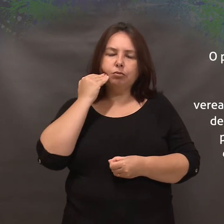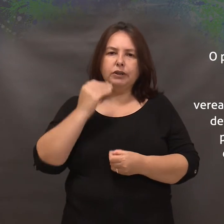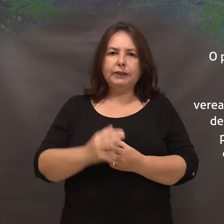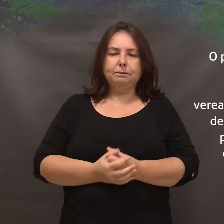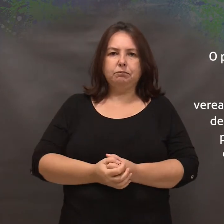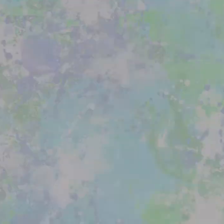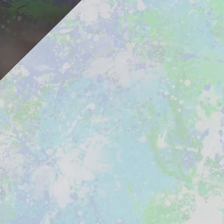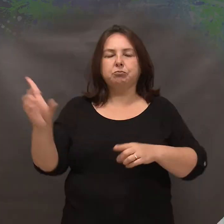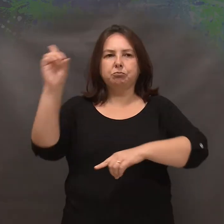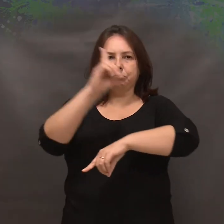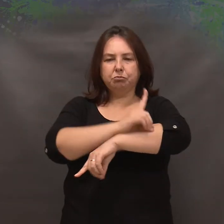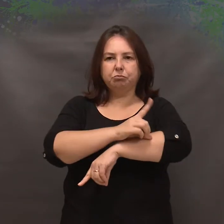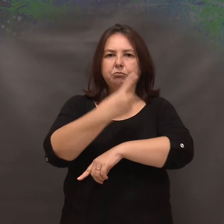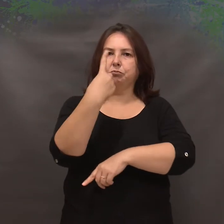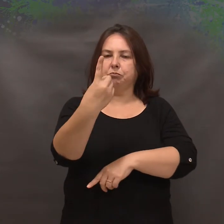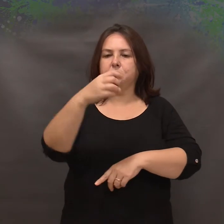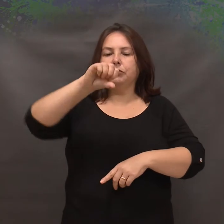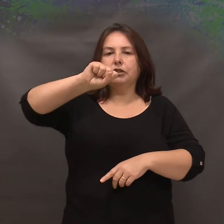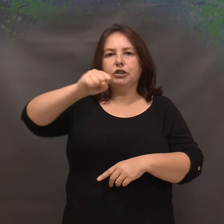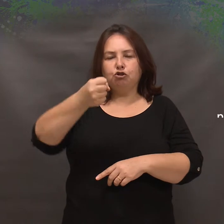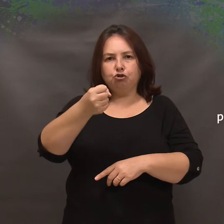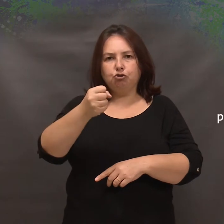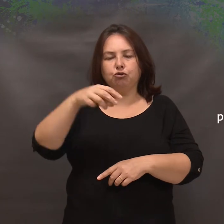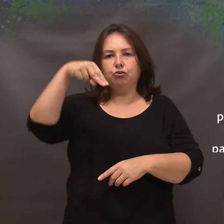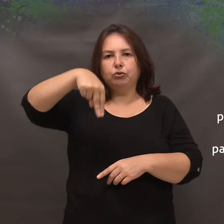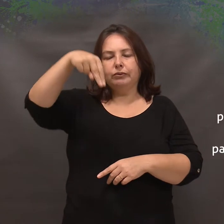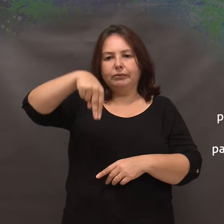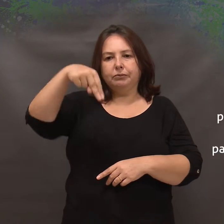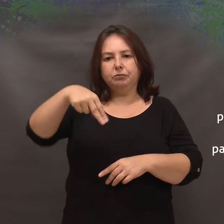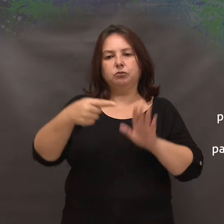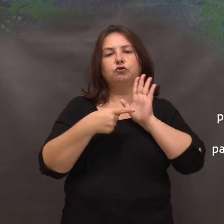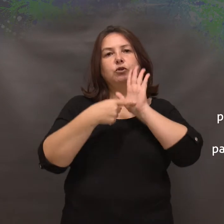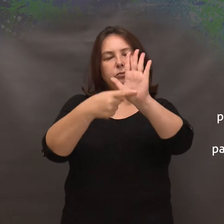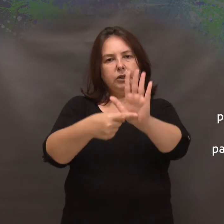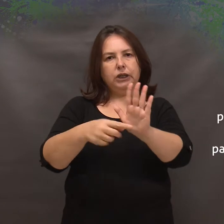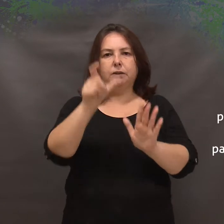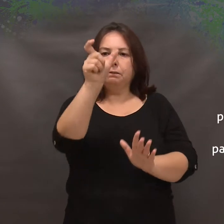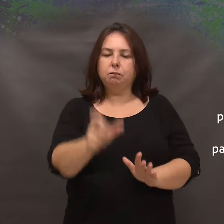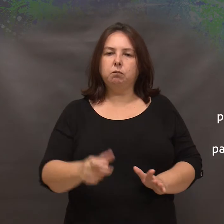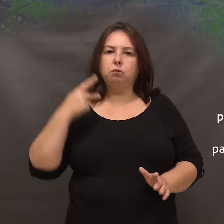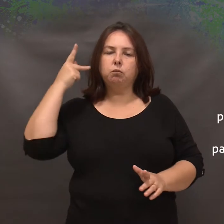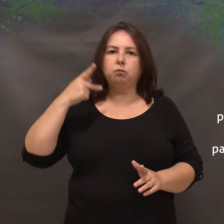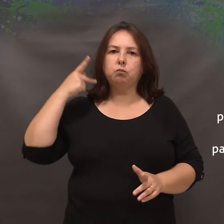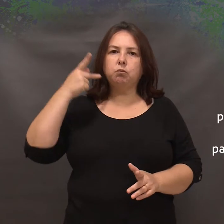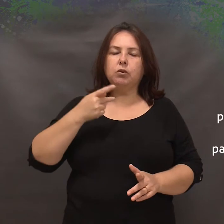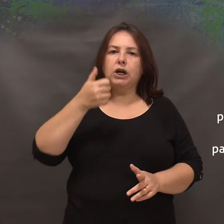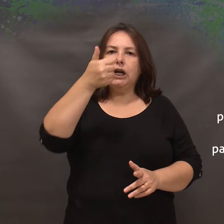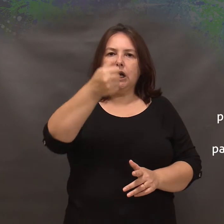Em 18 de novembro de 2010, foi apresentado pela vereadora Adhemar Poçobon